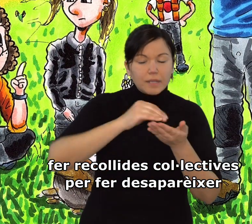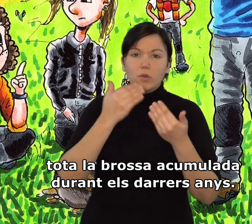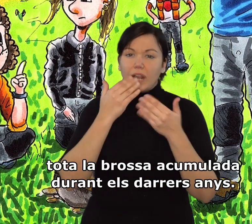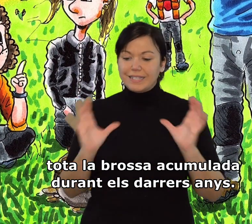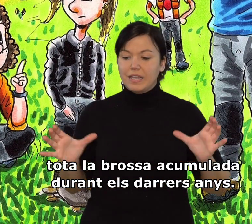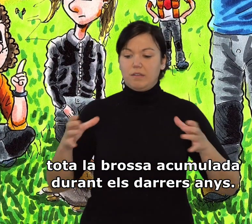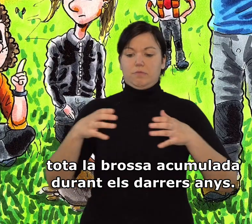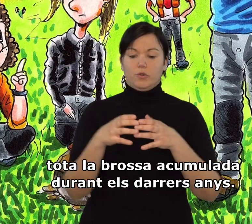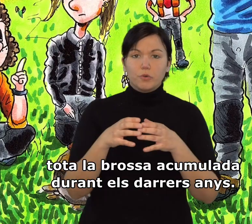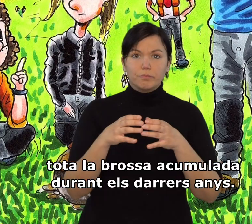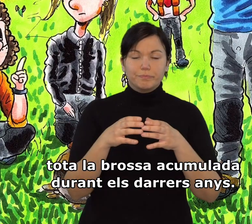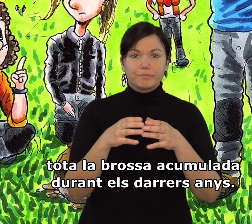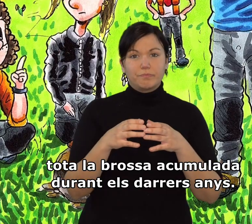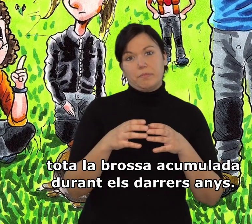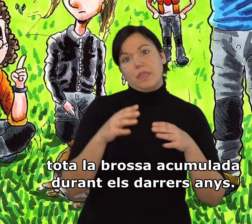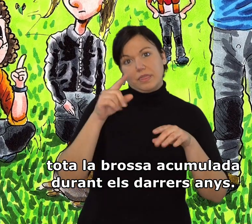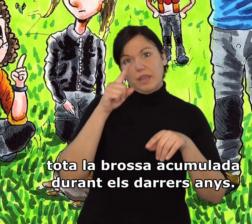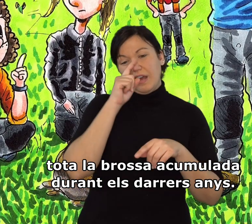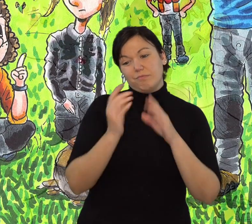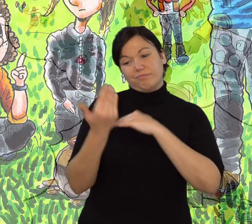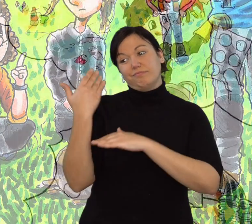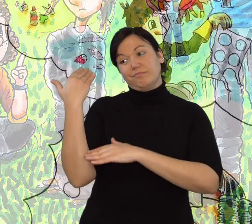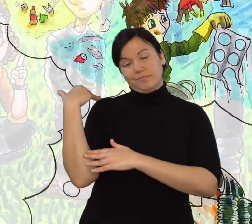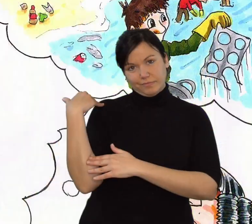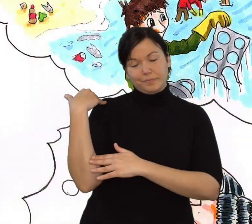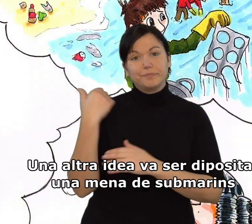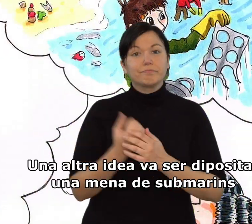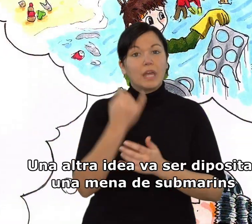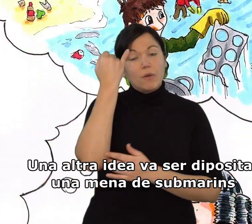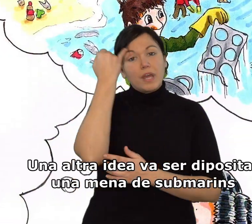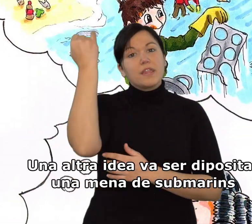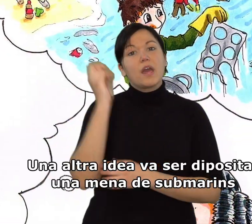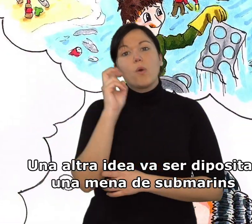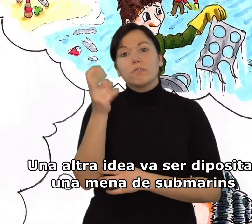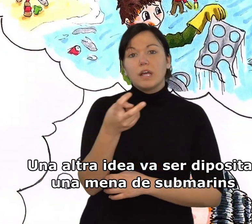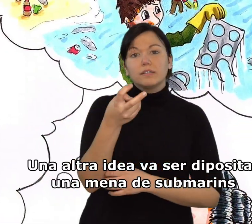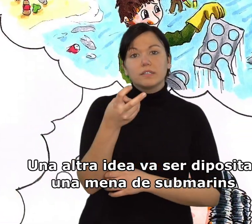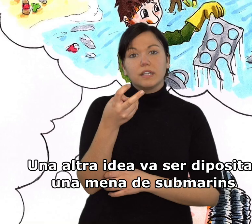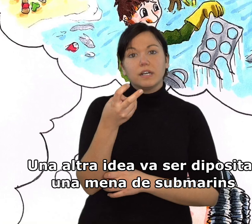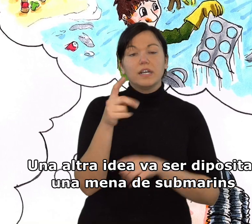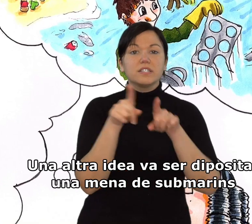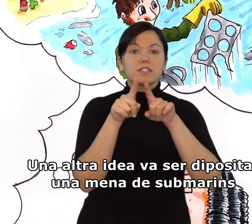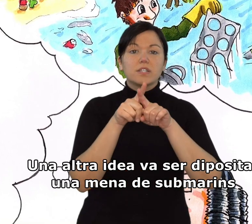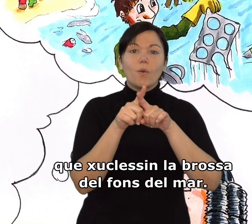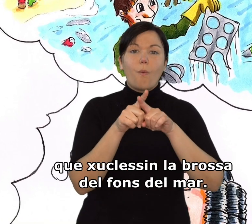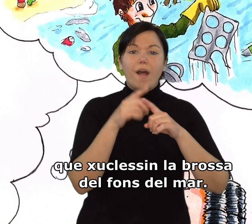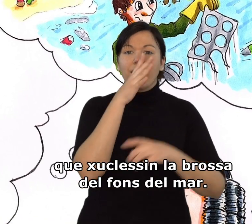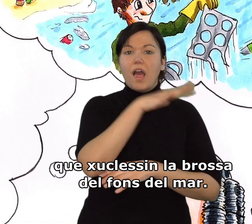col·lectives per fer desaparèixer tota la brossa acumulada durant els darrers anys. Una altra idea va ser dipositar una mena de